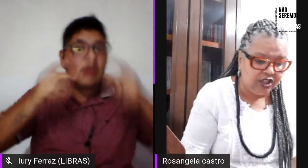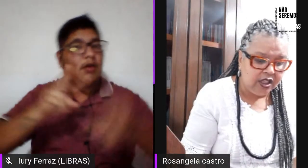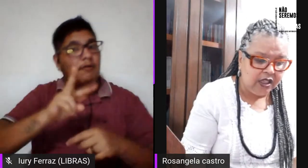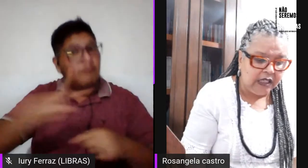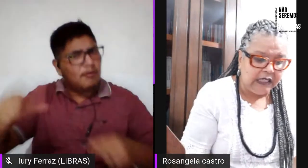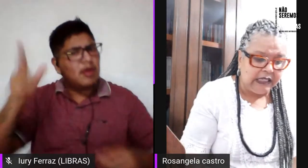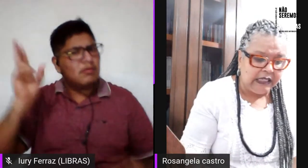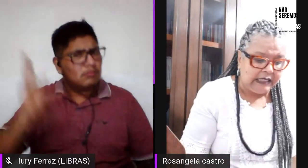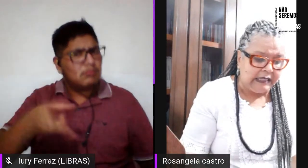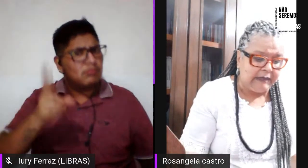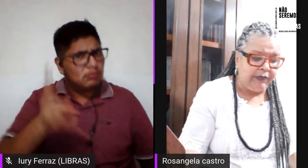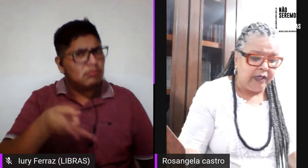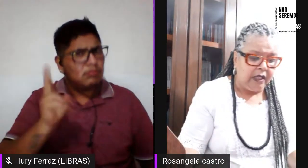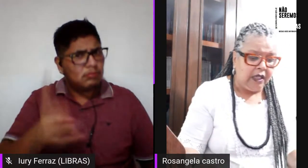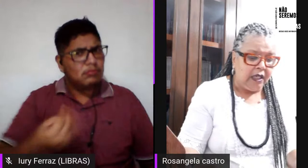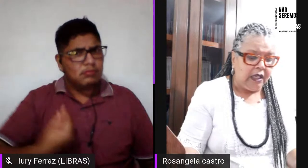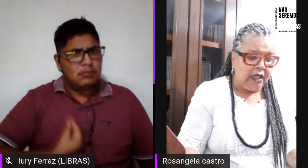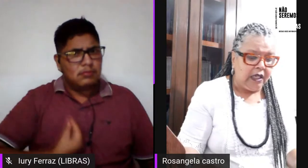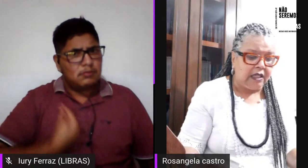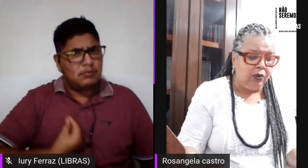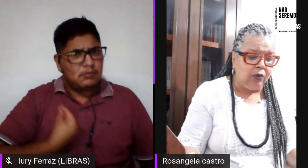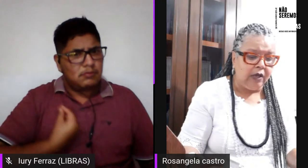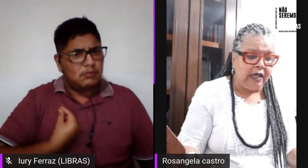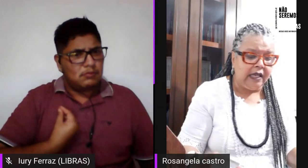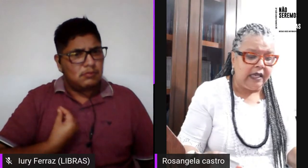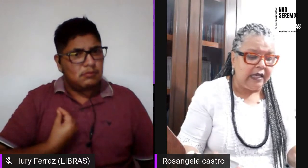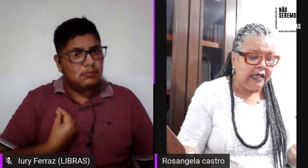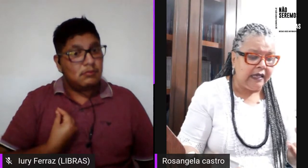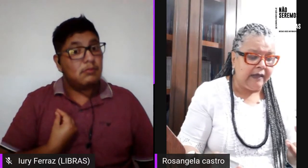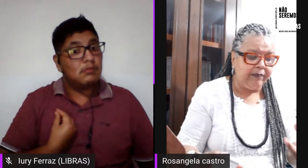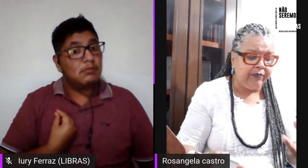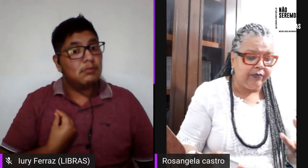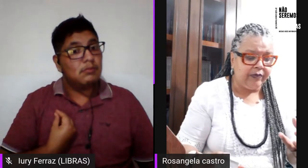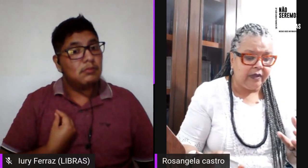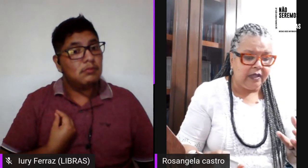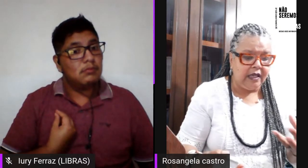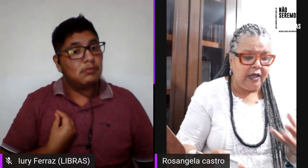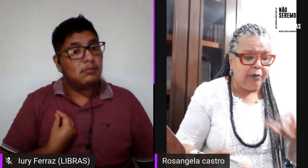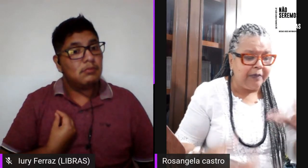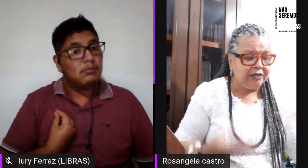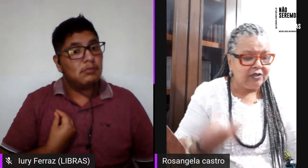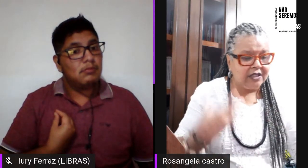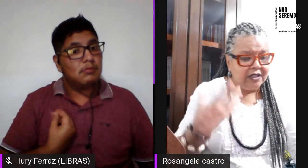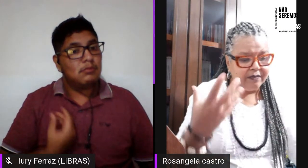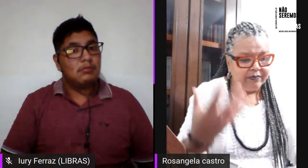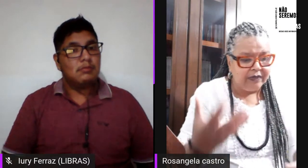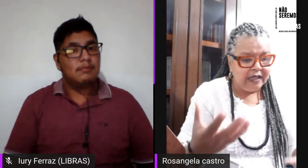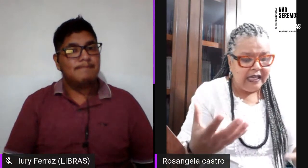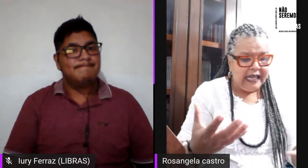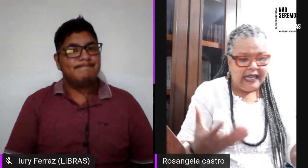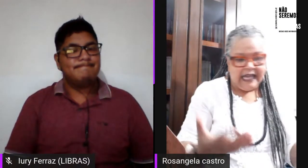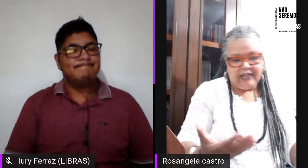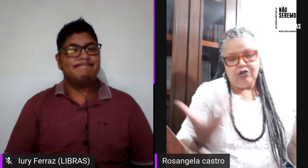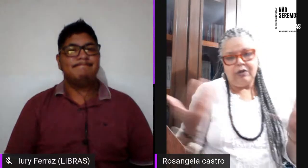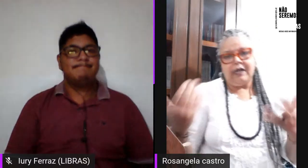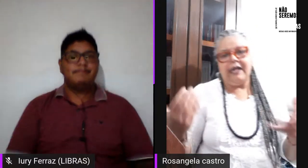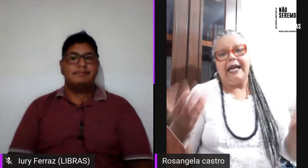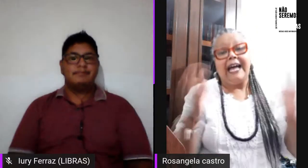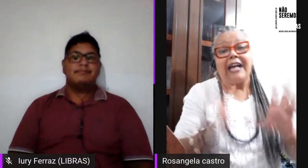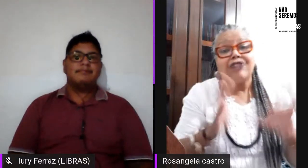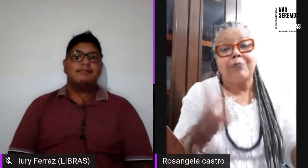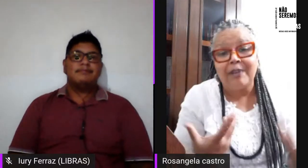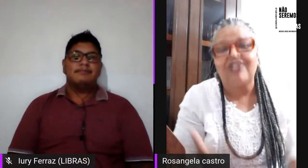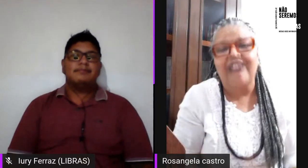existir né então é eu penso que de